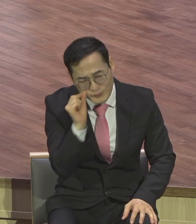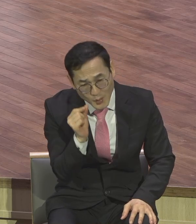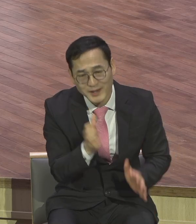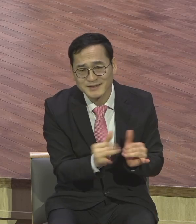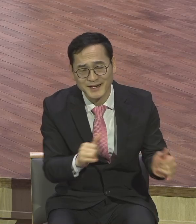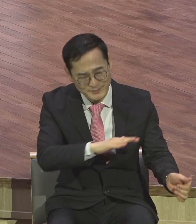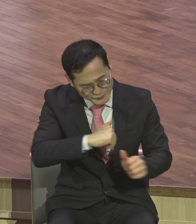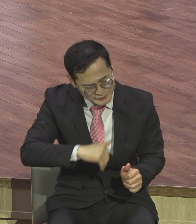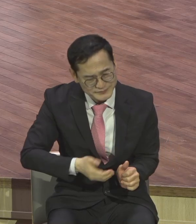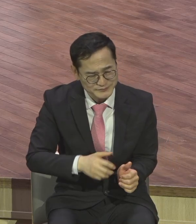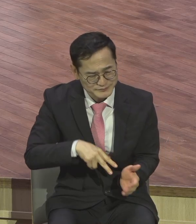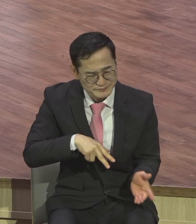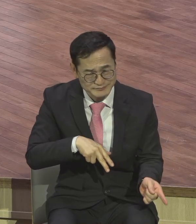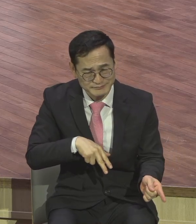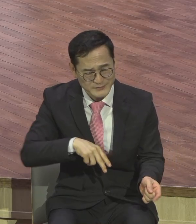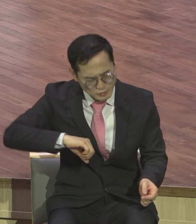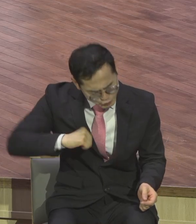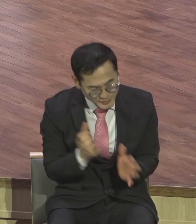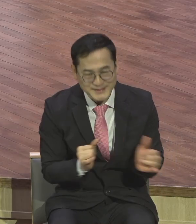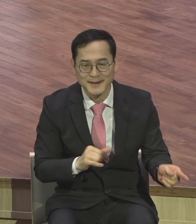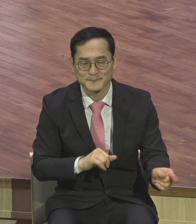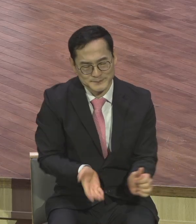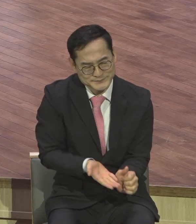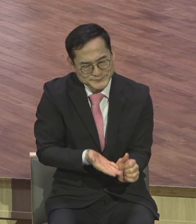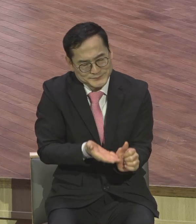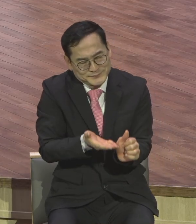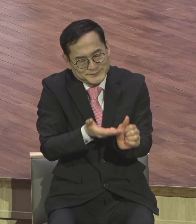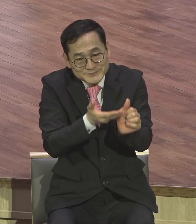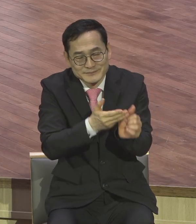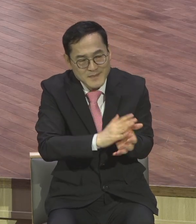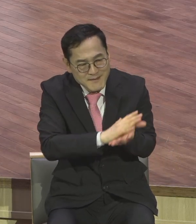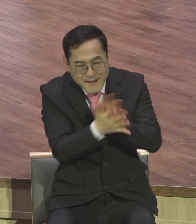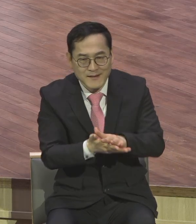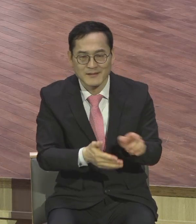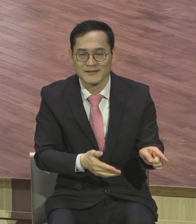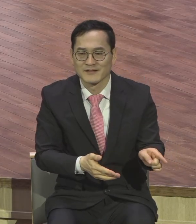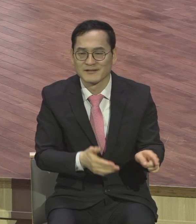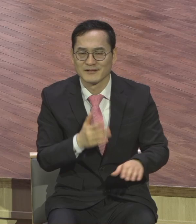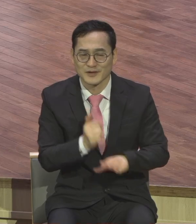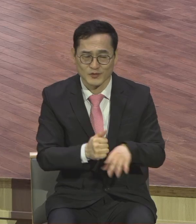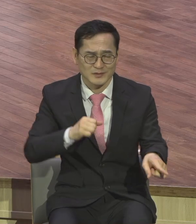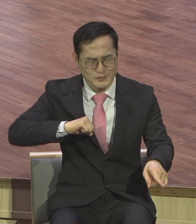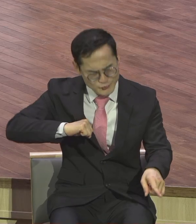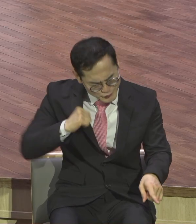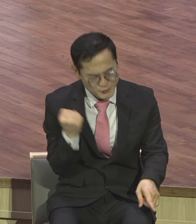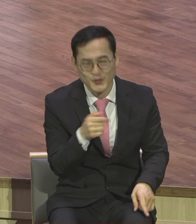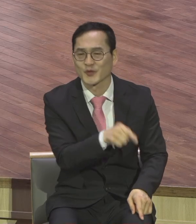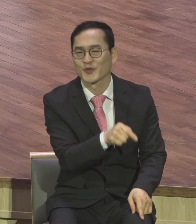장교 교육 중에 이런 말이 있습니다 복종하지 않는 해병은